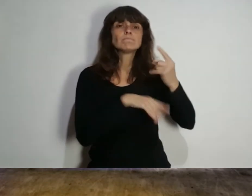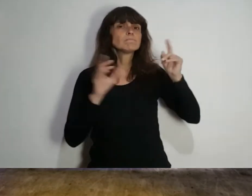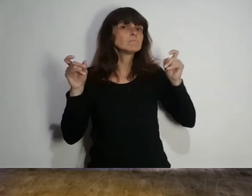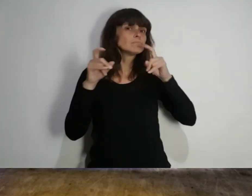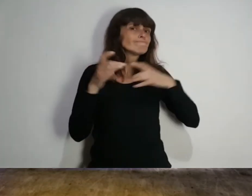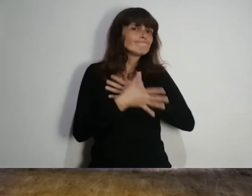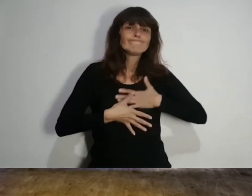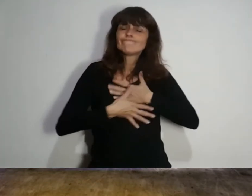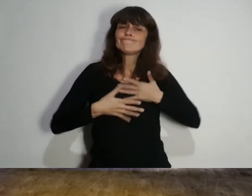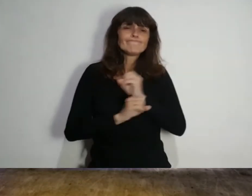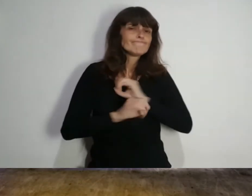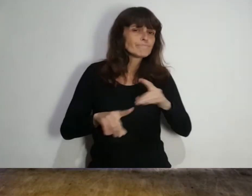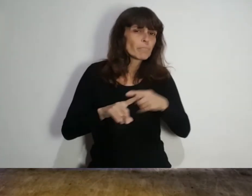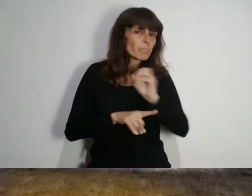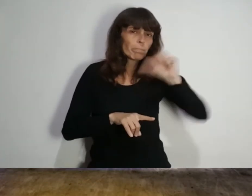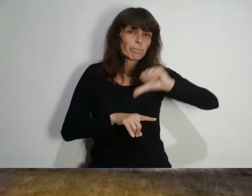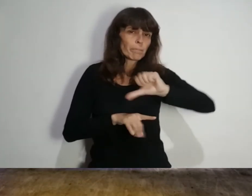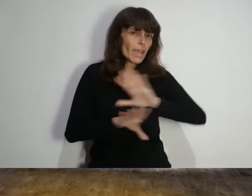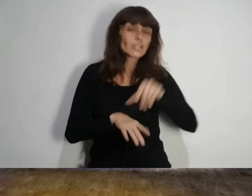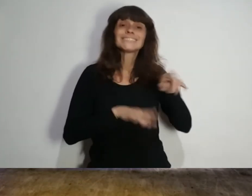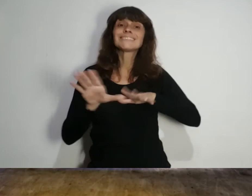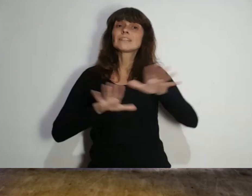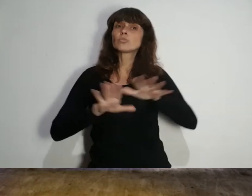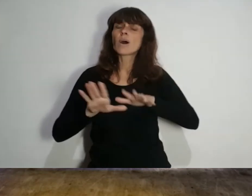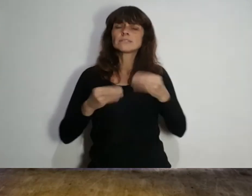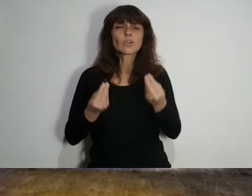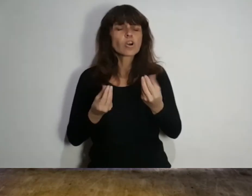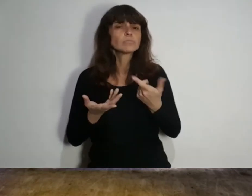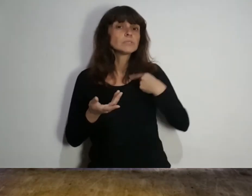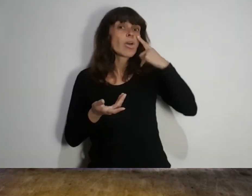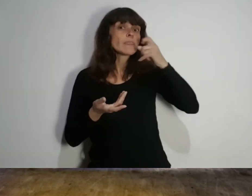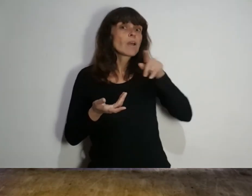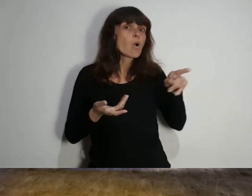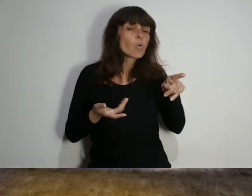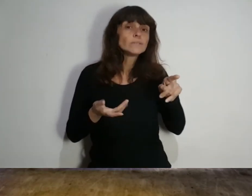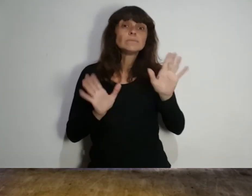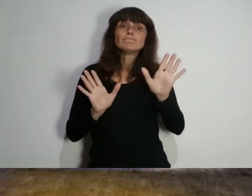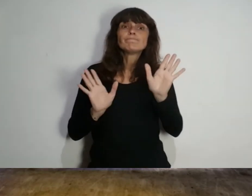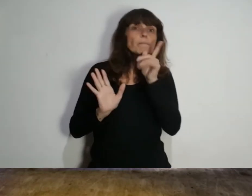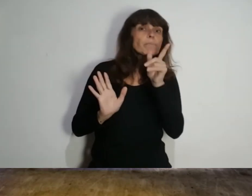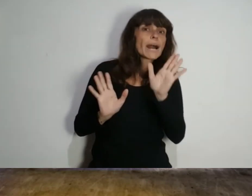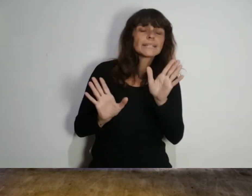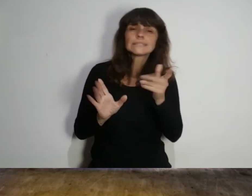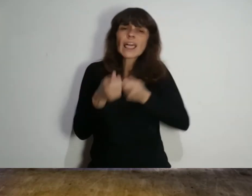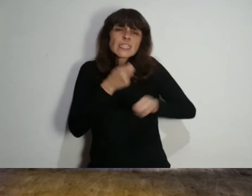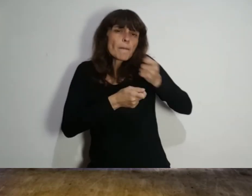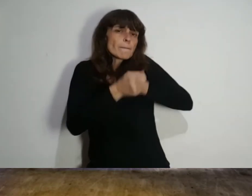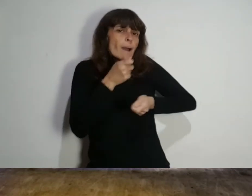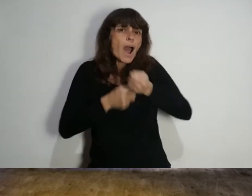por una complicación del cuadro de COVID-19. Esta situación provocó que se conociera un supuesto manejo